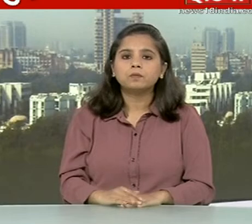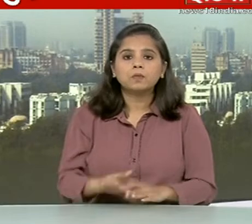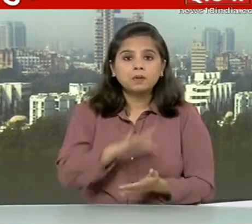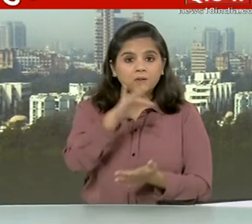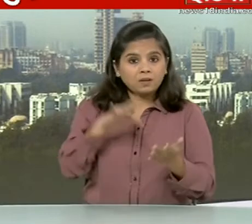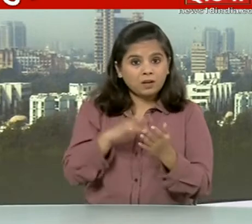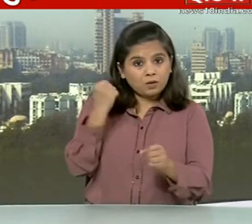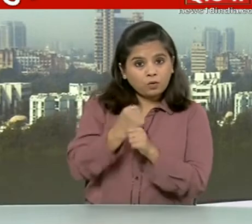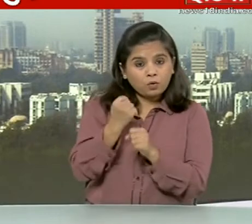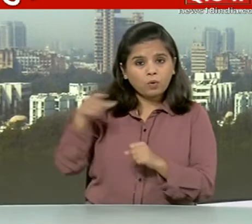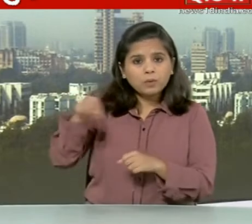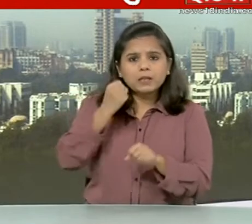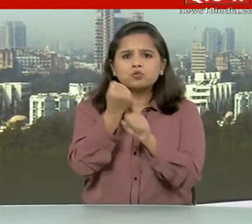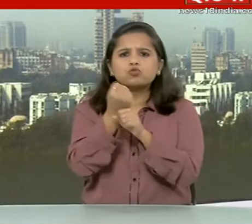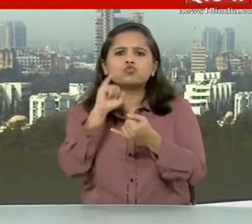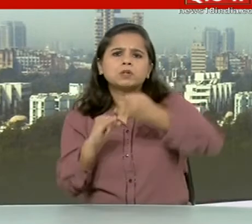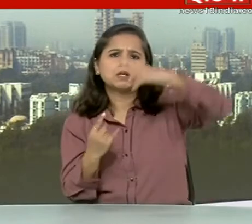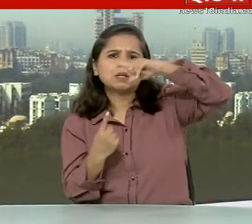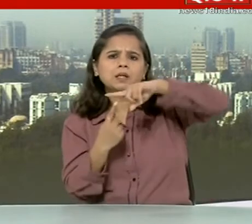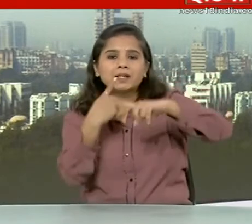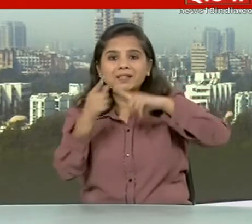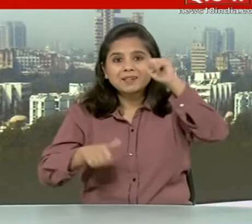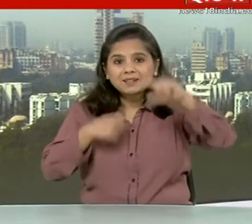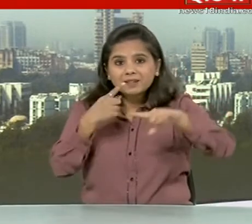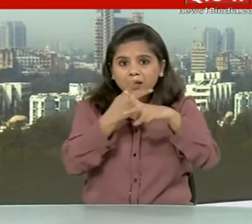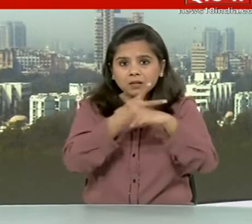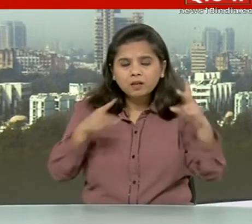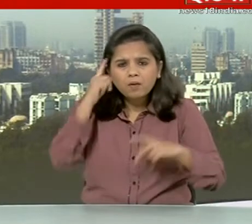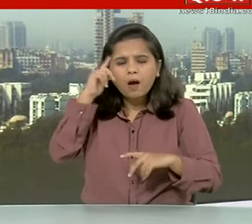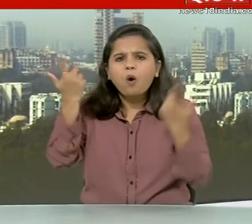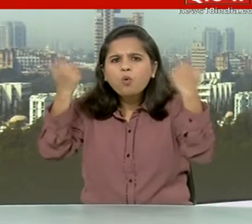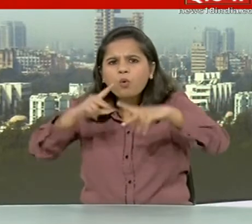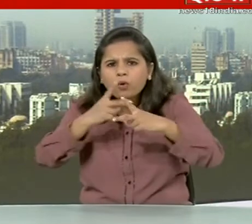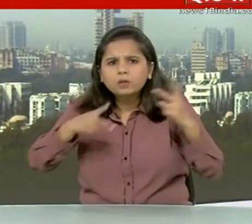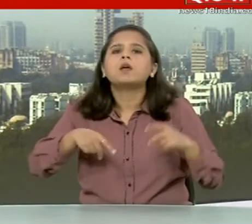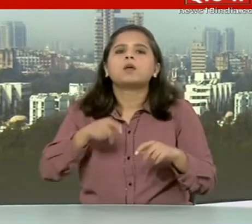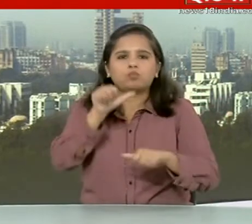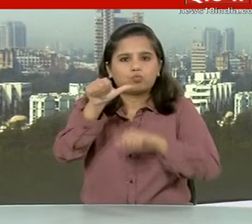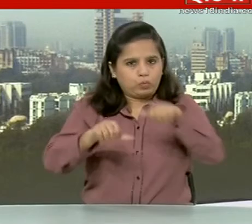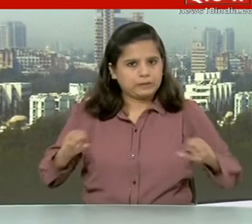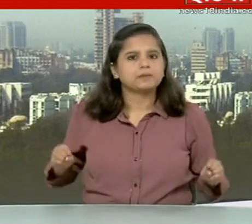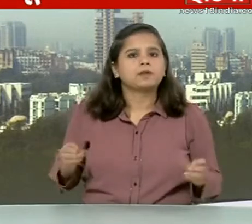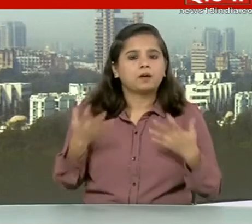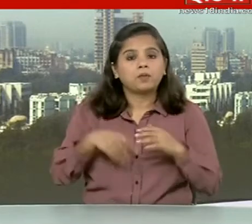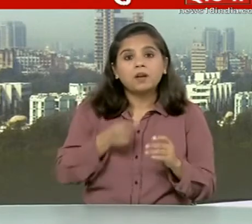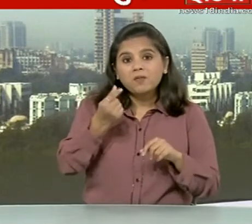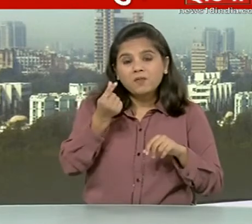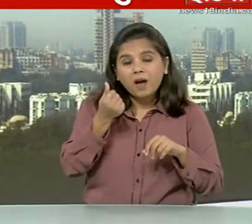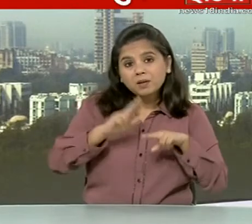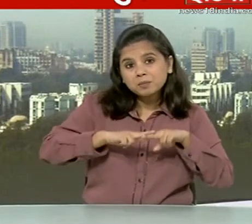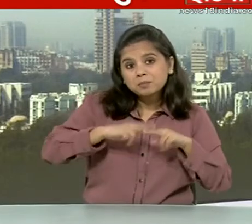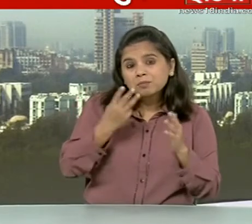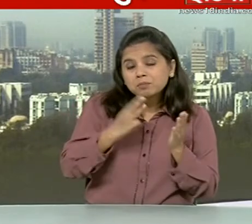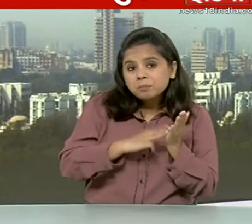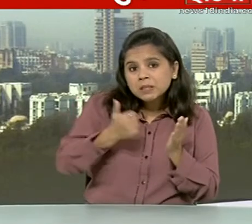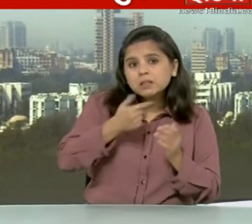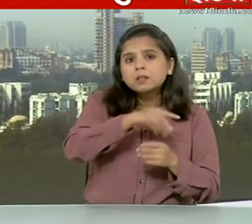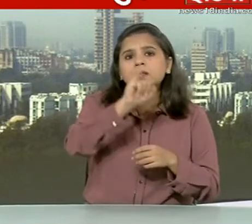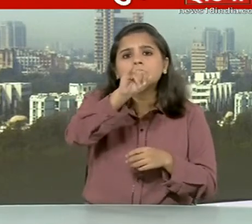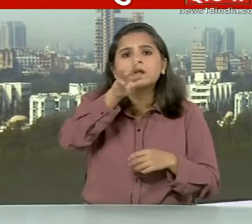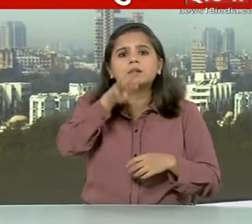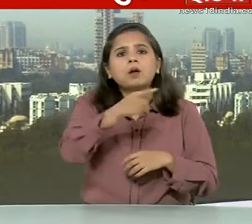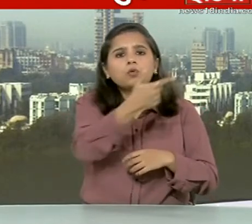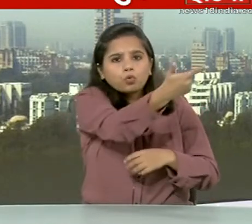केंद्र सरकार ने GST क्षतिपूर्ती की प्रक्रिया की शुरुआत कर दी है वित्मंत्राले ने 6000 करोड रुपे उधार लेकर